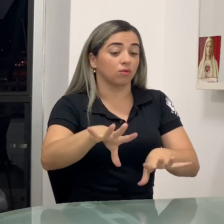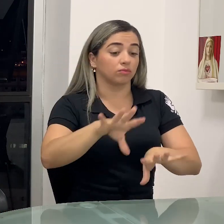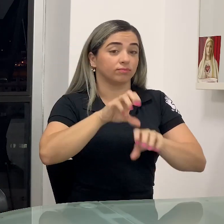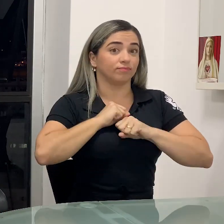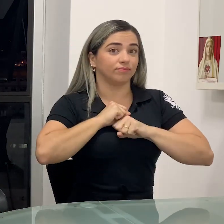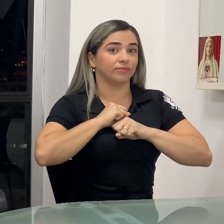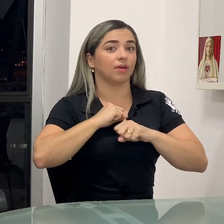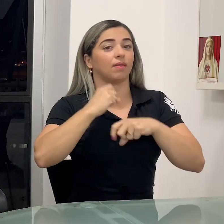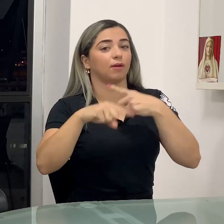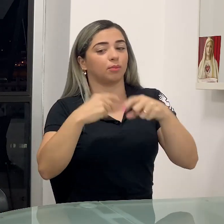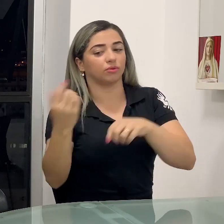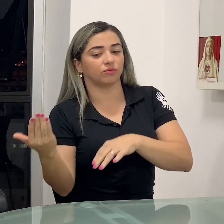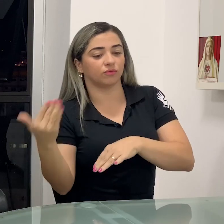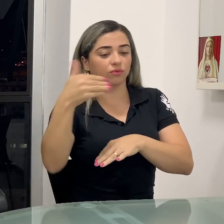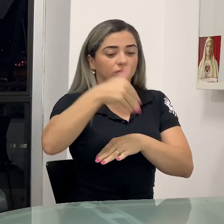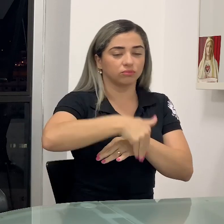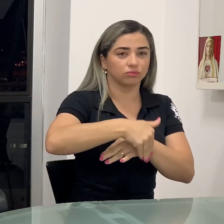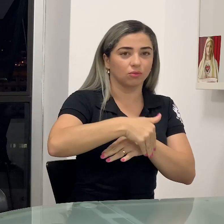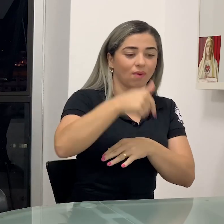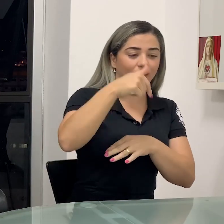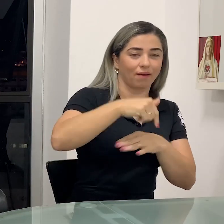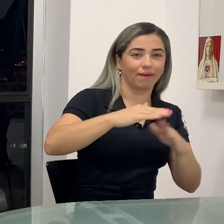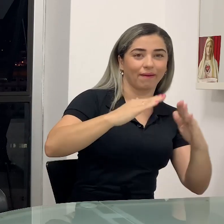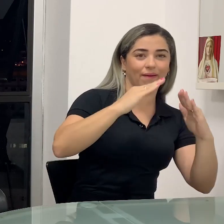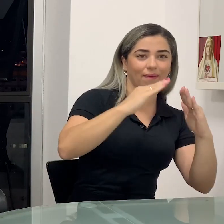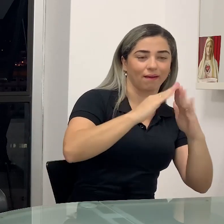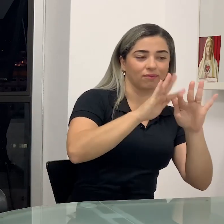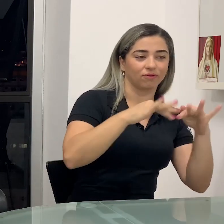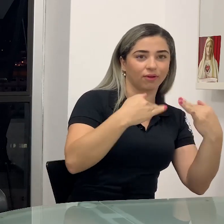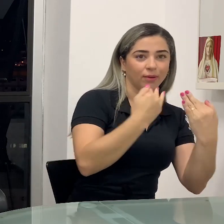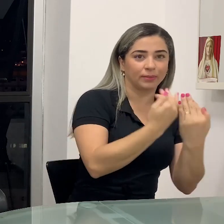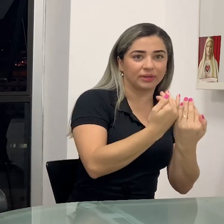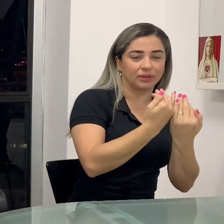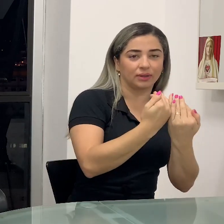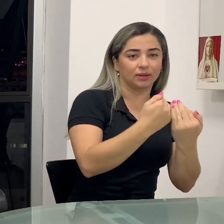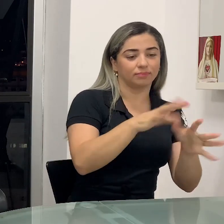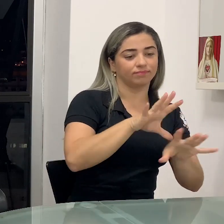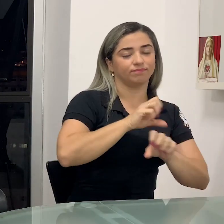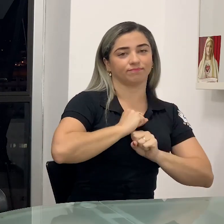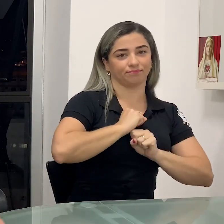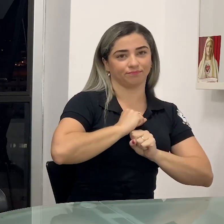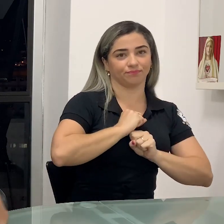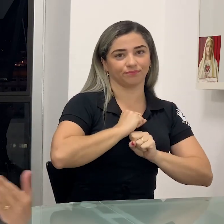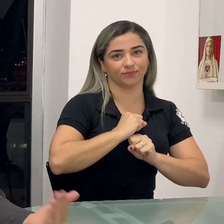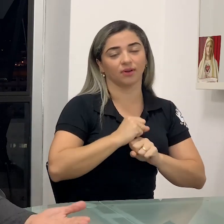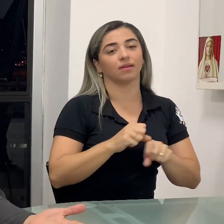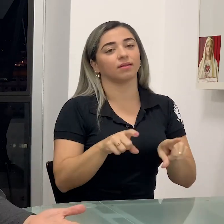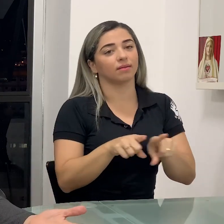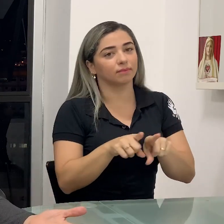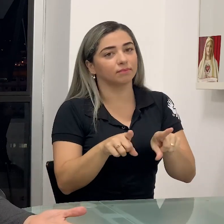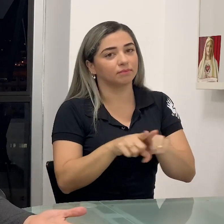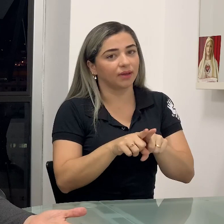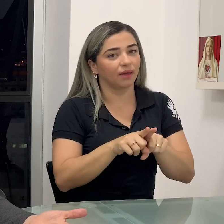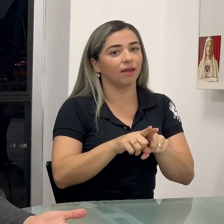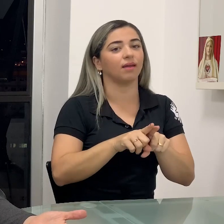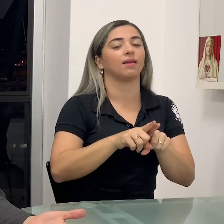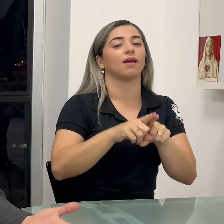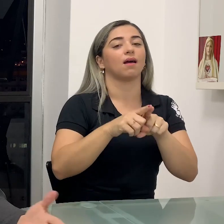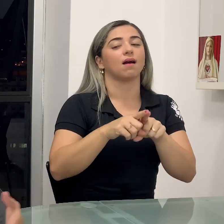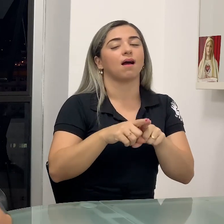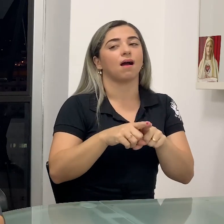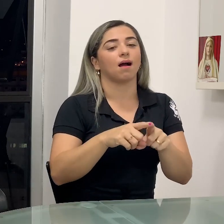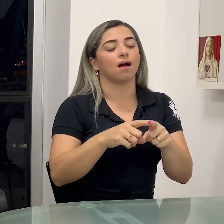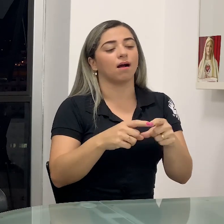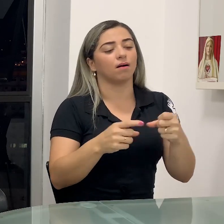a parente em casa, no caso a sogra. Então nesse caso também, o caso índice veio de outro lugar diferente,